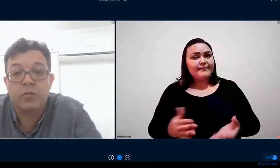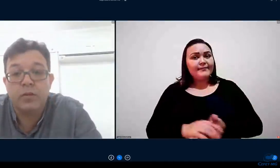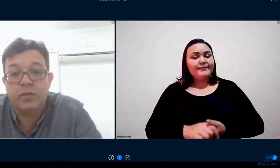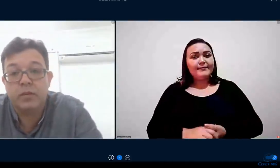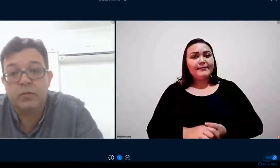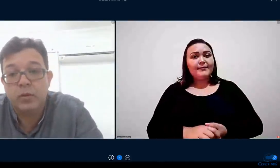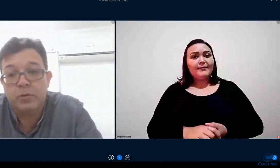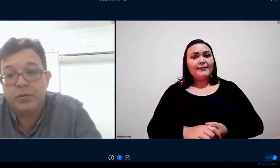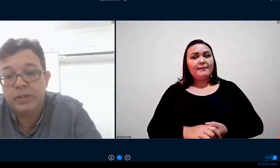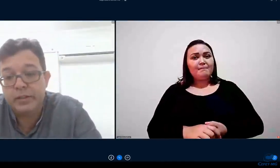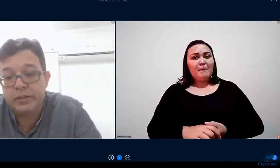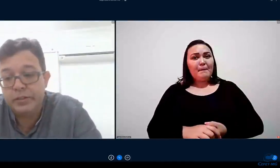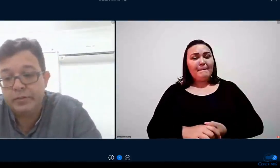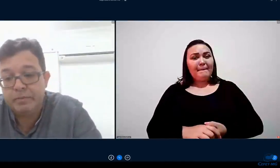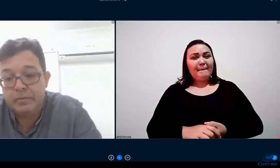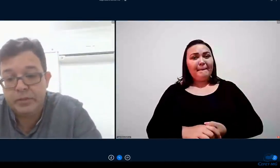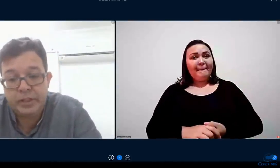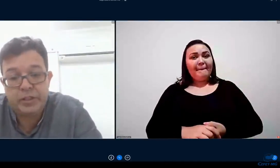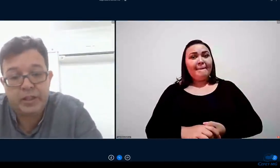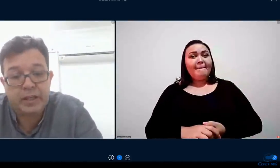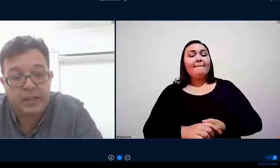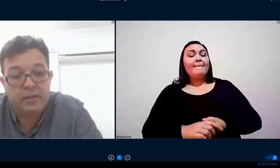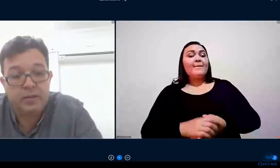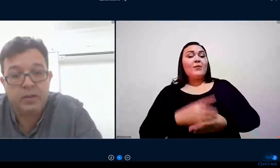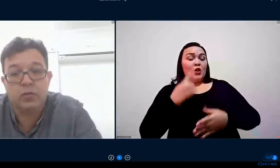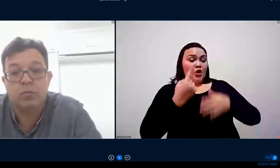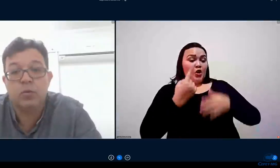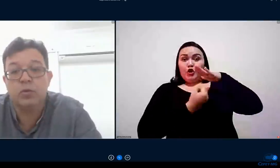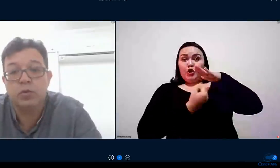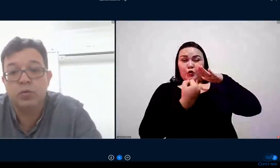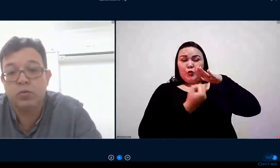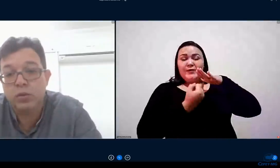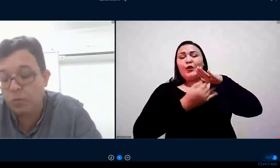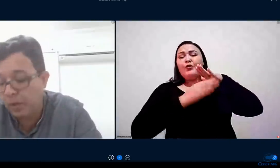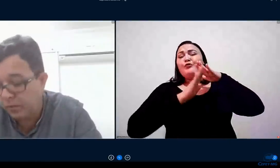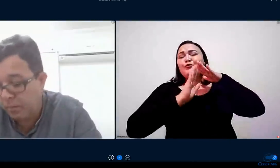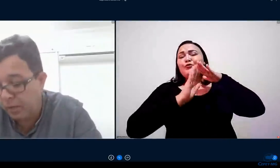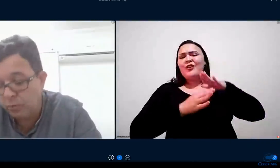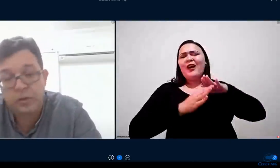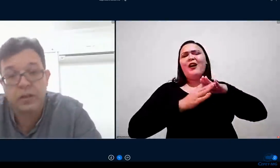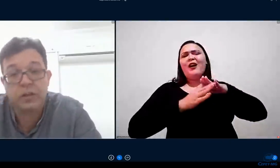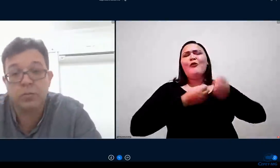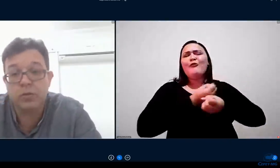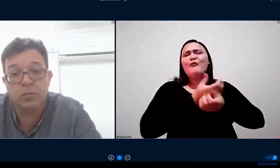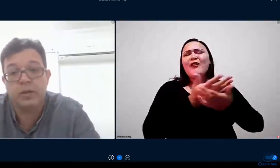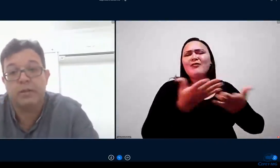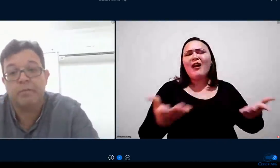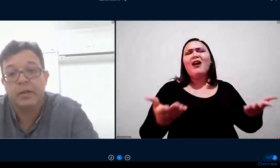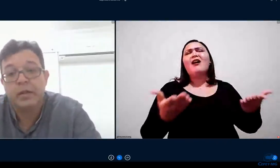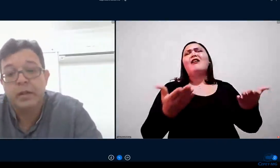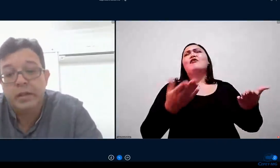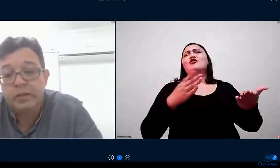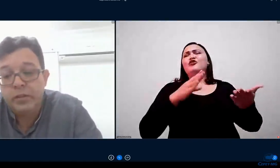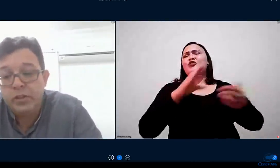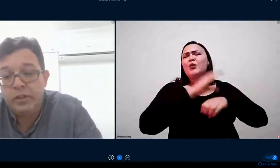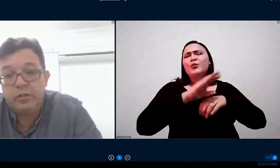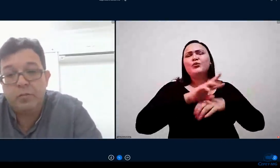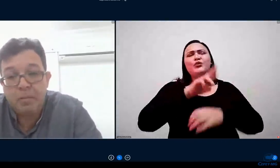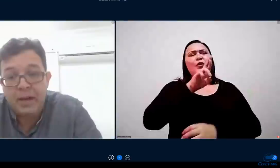nossa instituição como ofertante de rede até que há 10 anos muitos não participaram do processo muitos podem